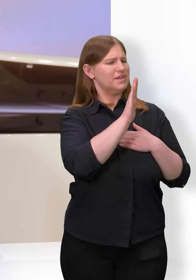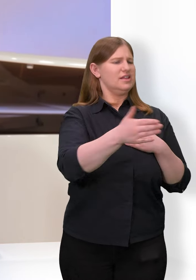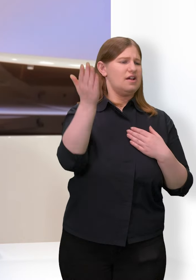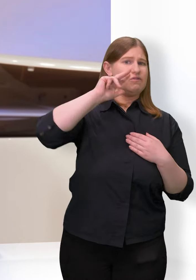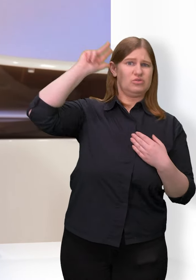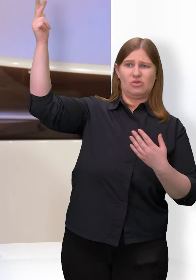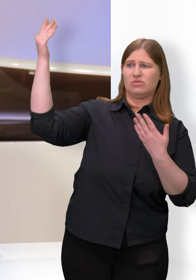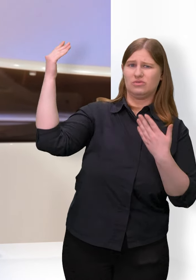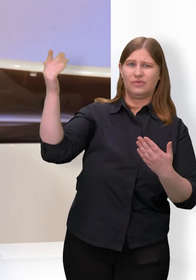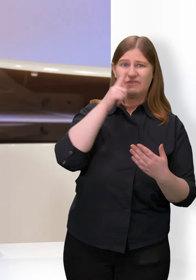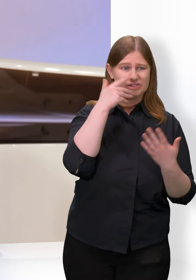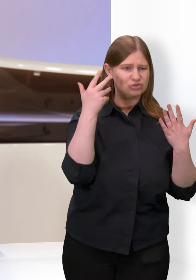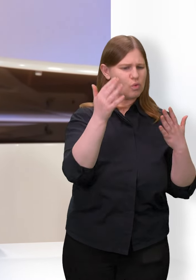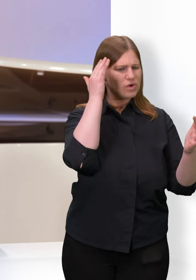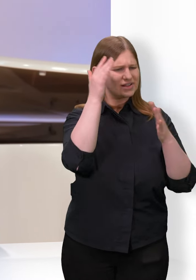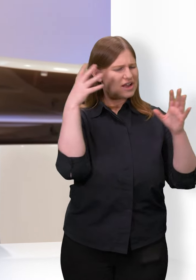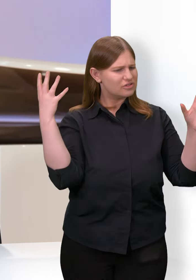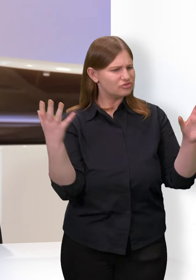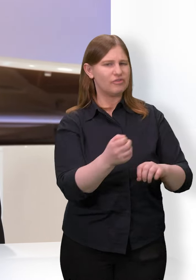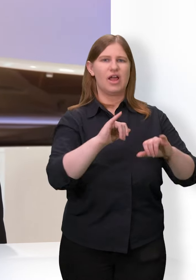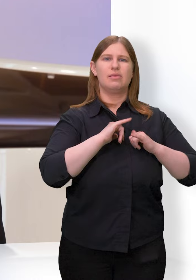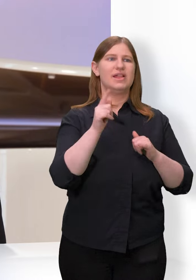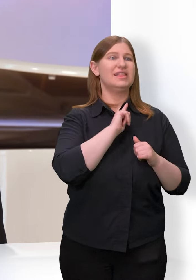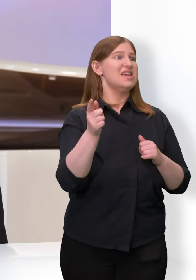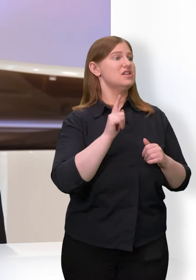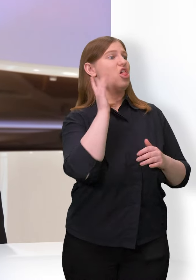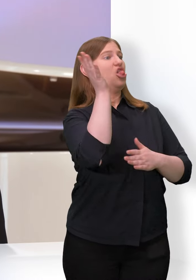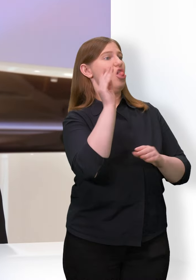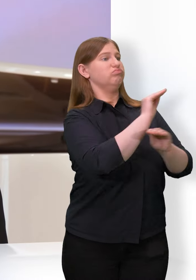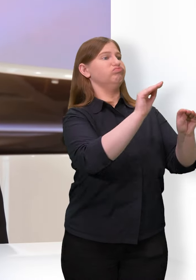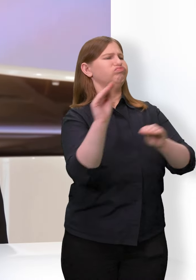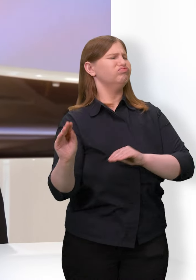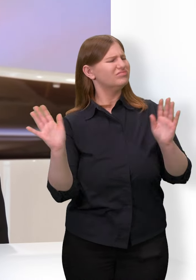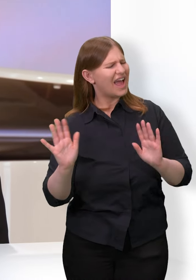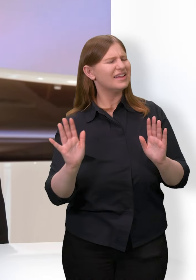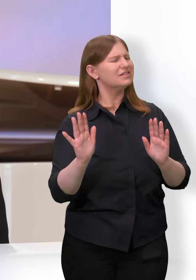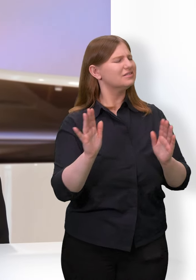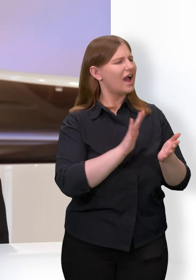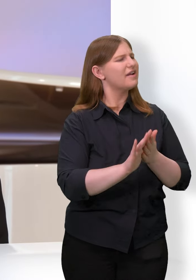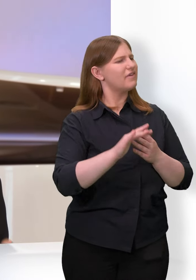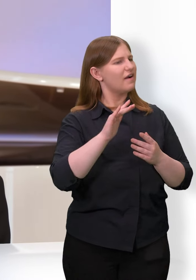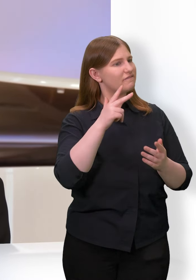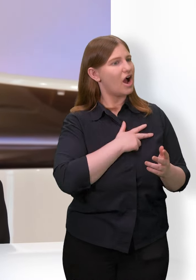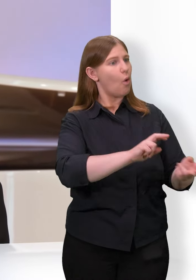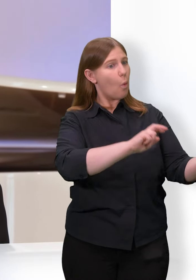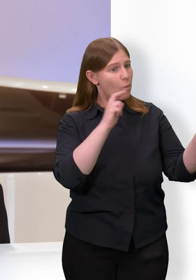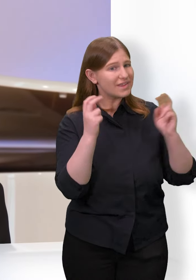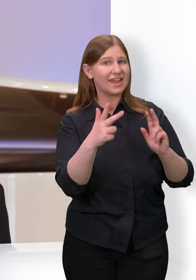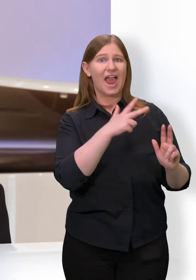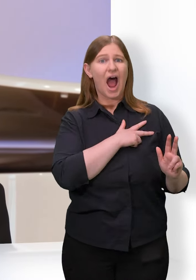Wenn dieser Gedanke erlebt wird, nicht ständig gepredigt wird, aber erlebt wird, dann, und das ankommt bei